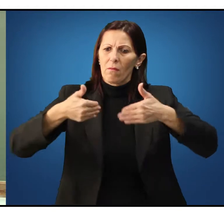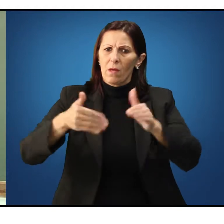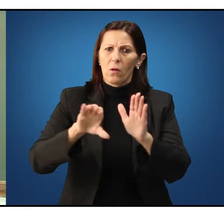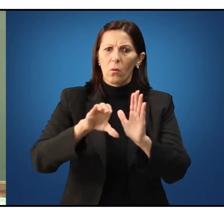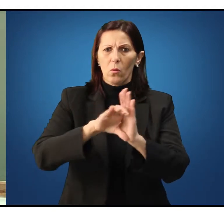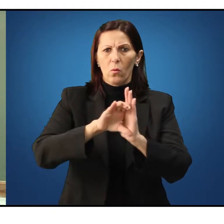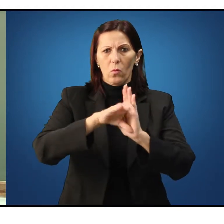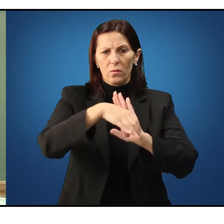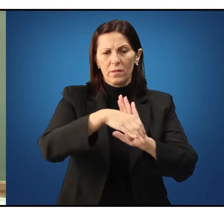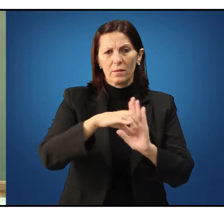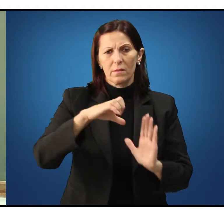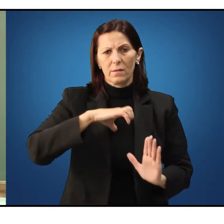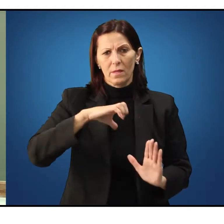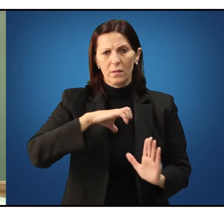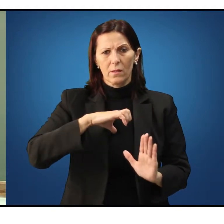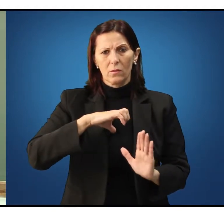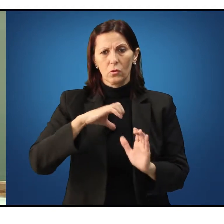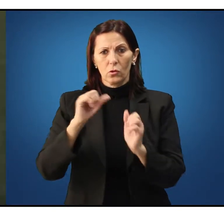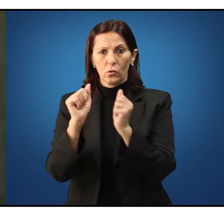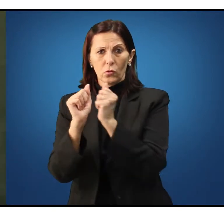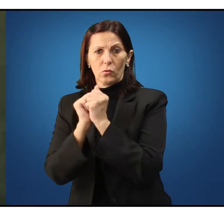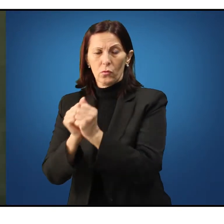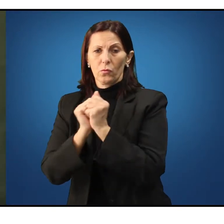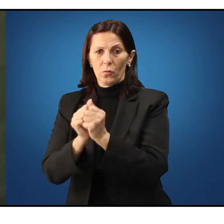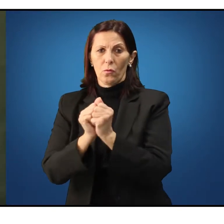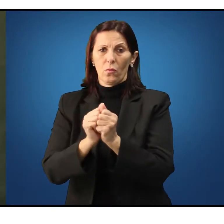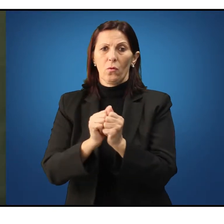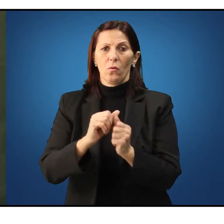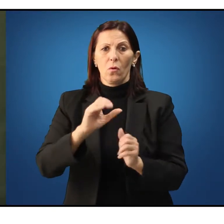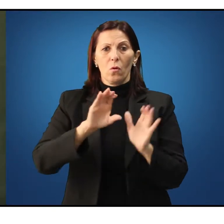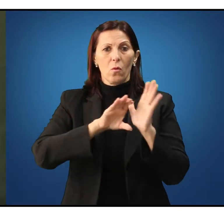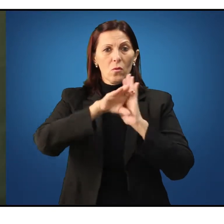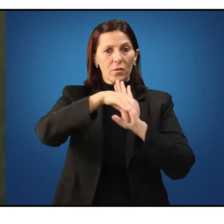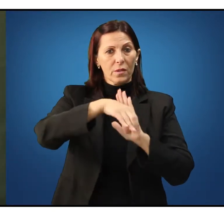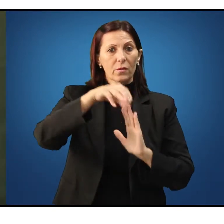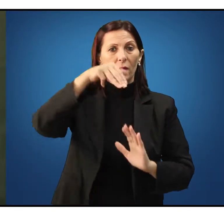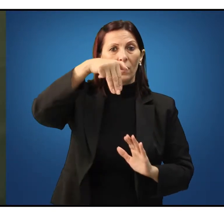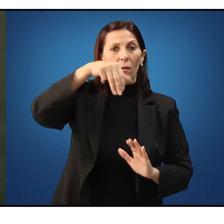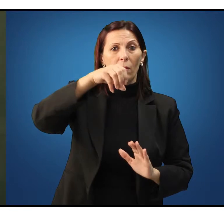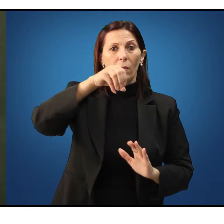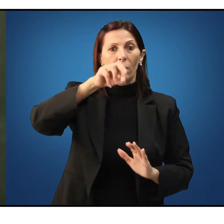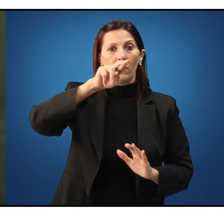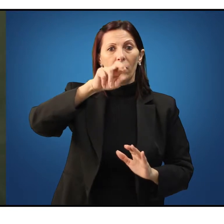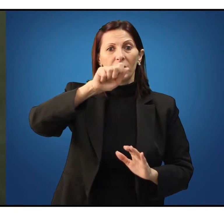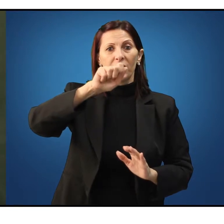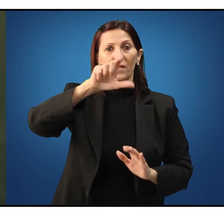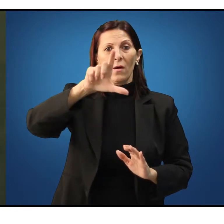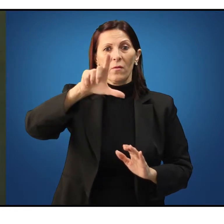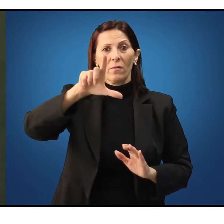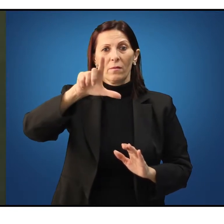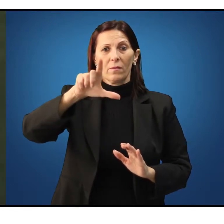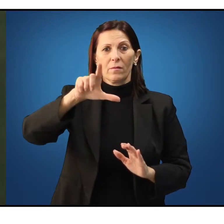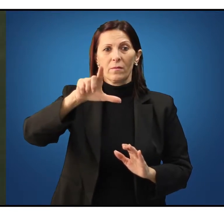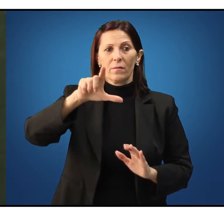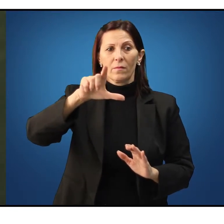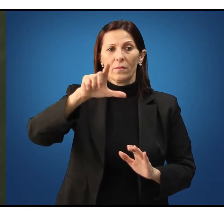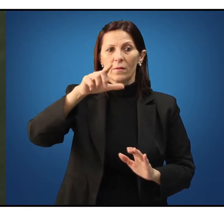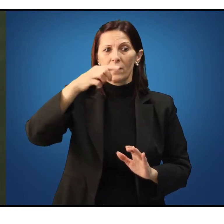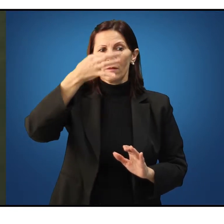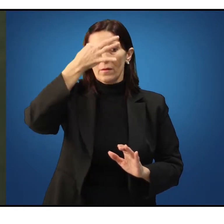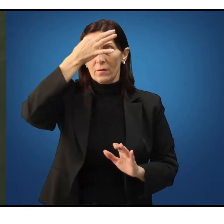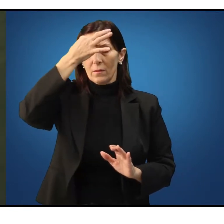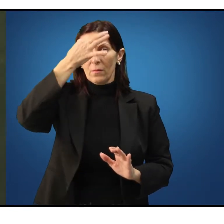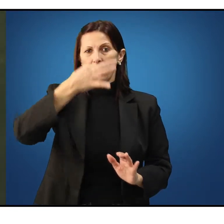juntamente com o conceito de moral que tem sua origem na língua